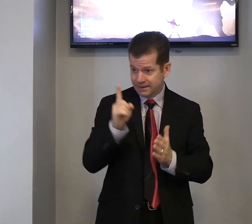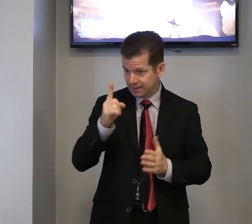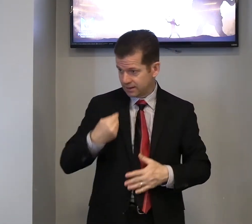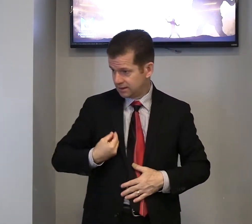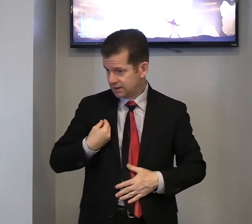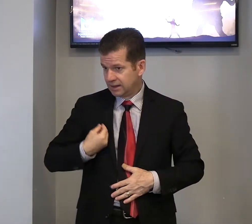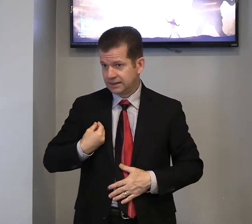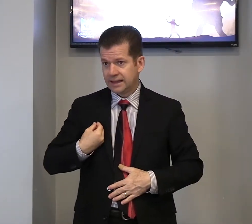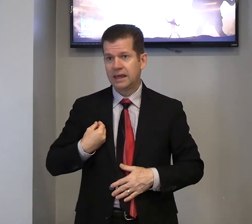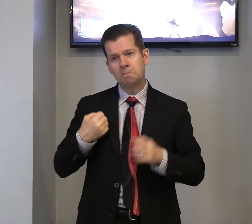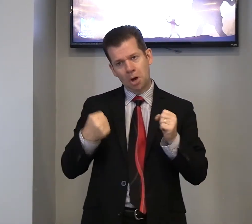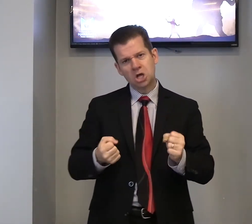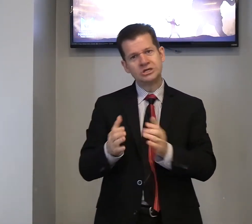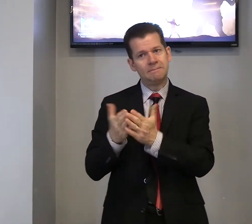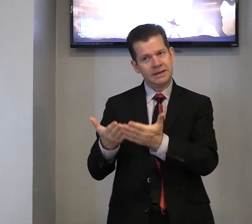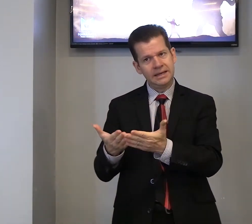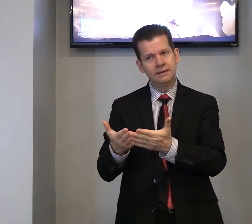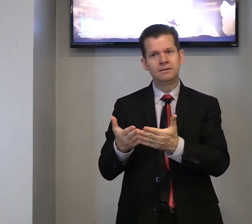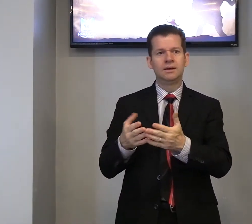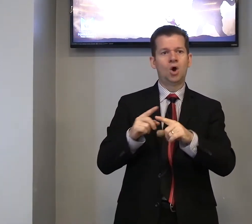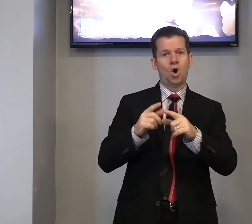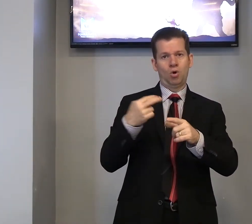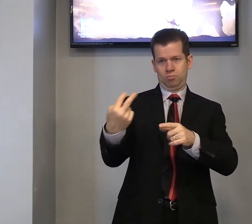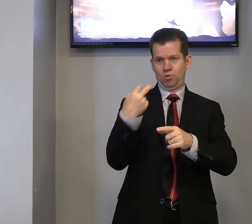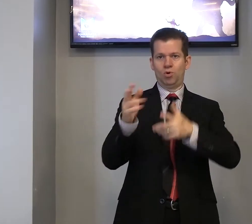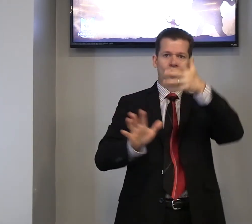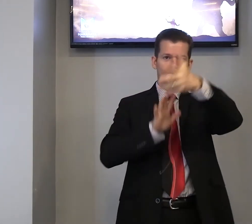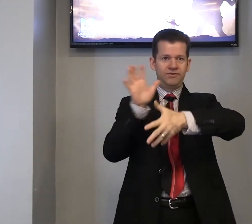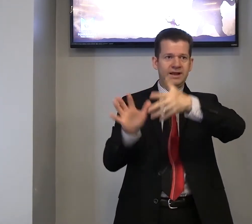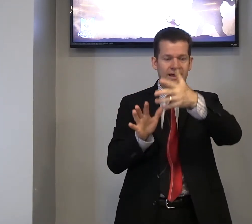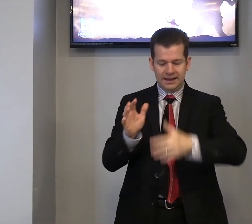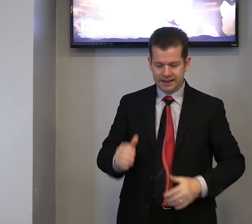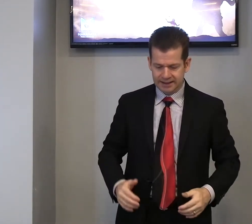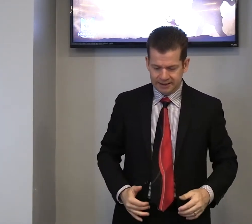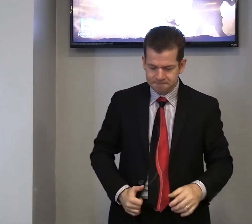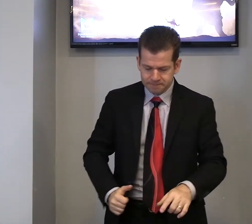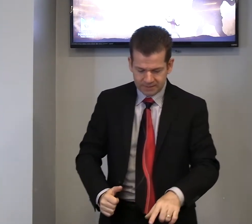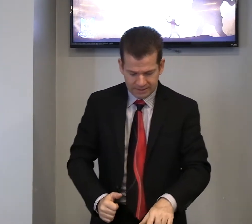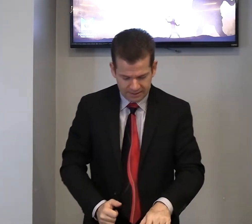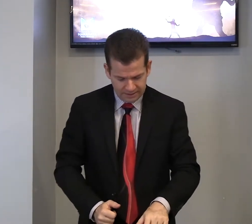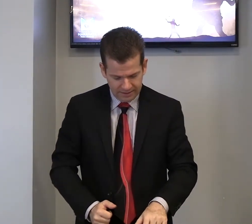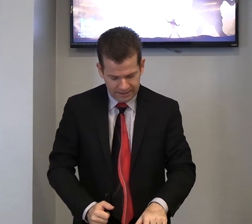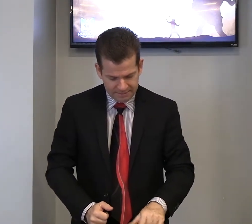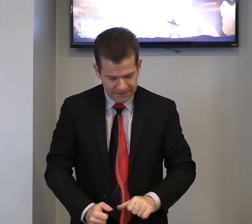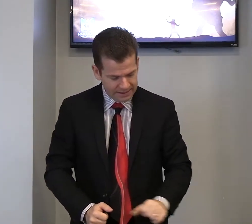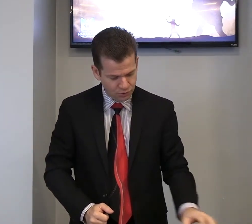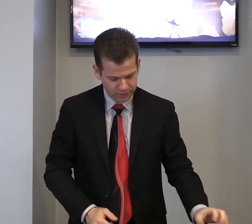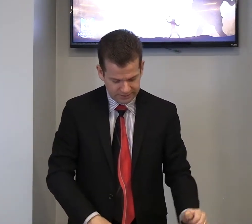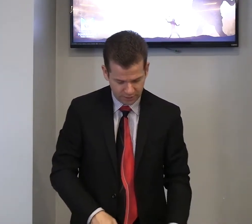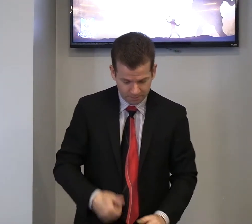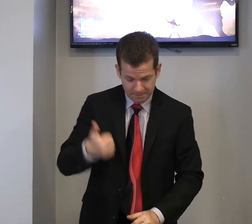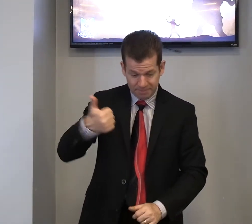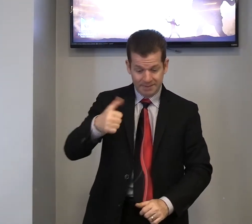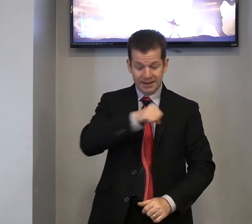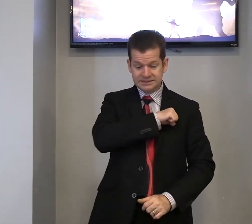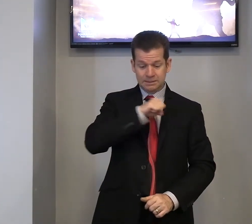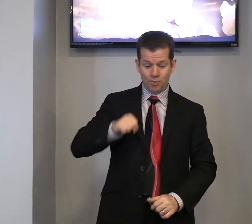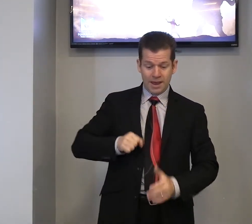Bíblia? Tem? Pode abrir ou ver a minha leitura, então. 1 Samuel,